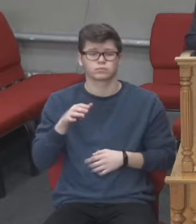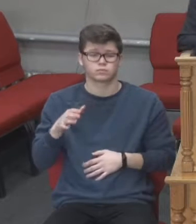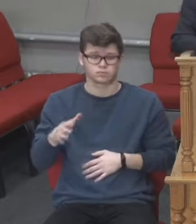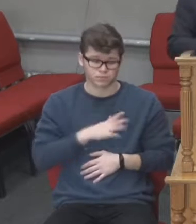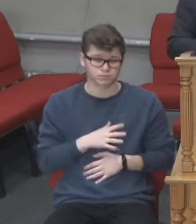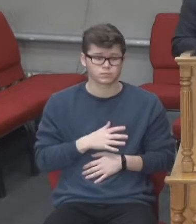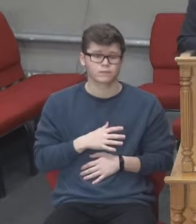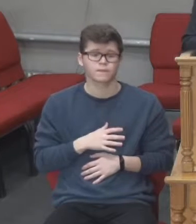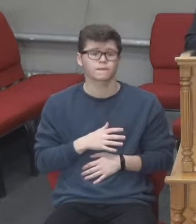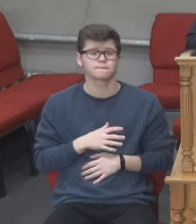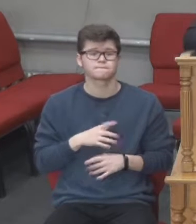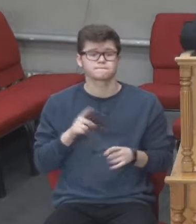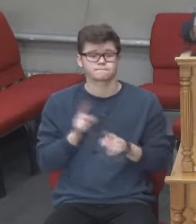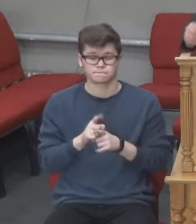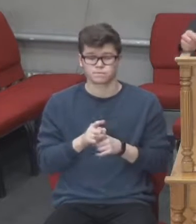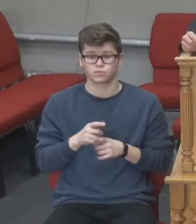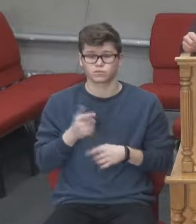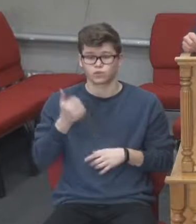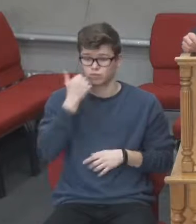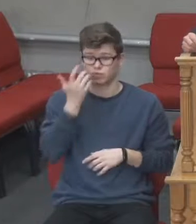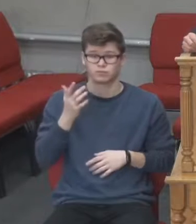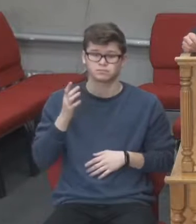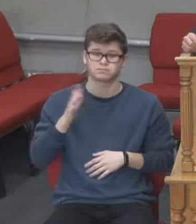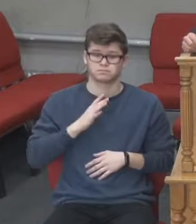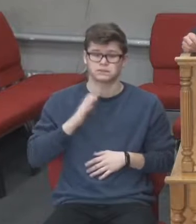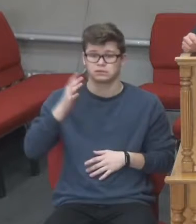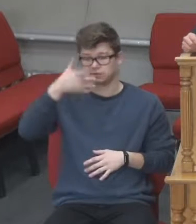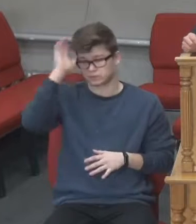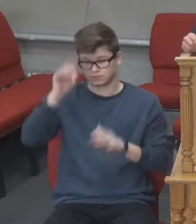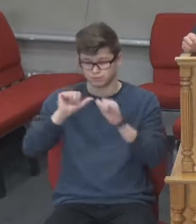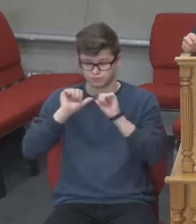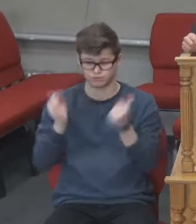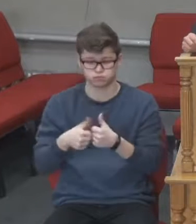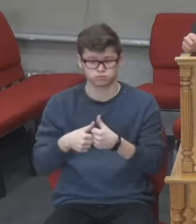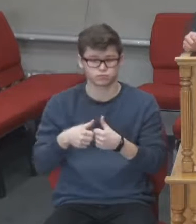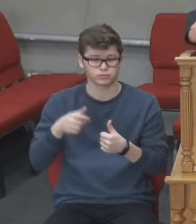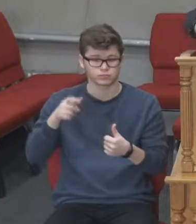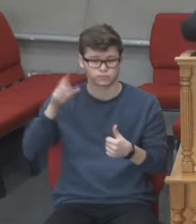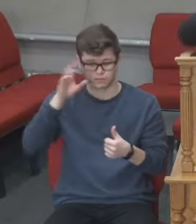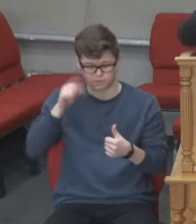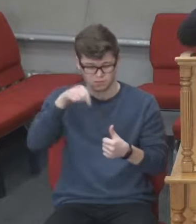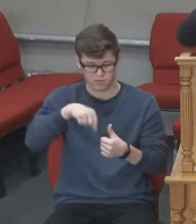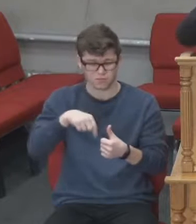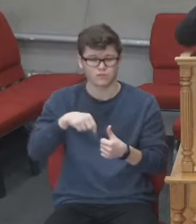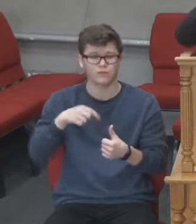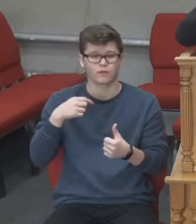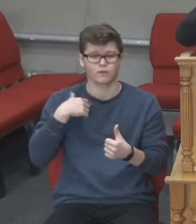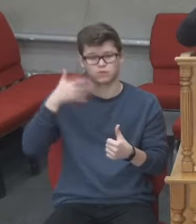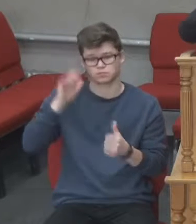військами, він знав слабкі сторони цих юдеїв. Він знав, що